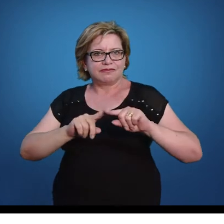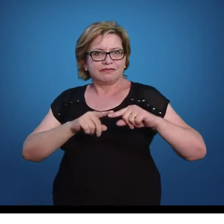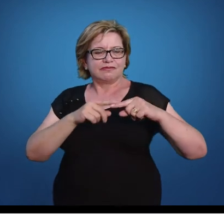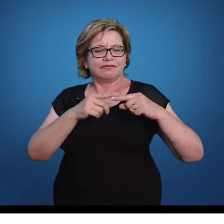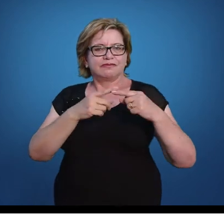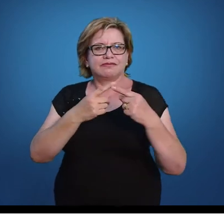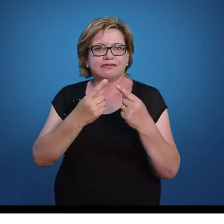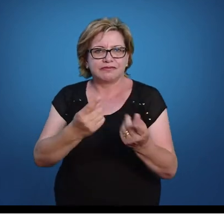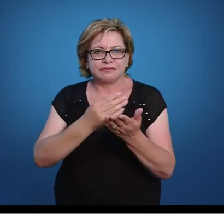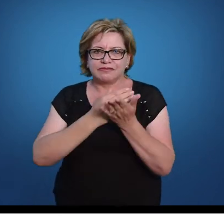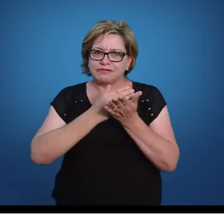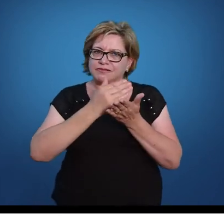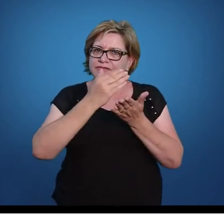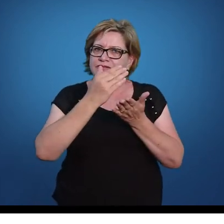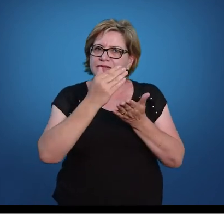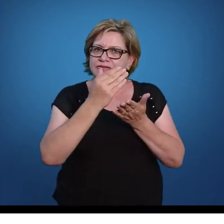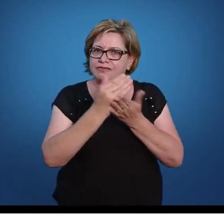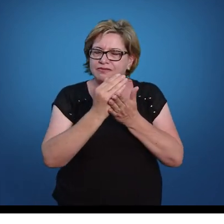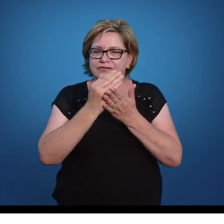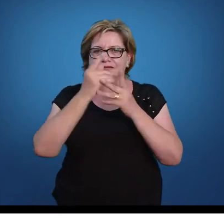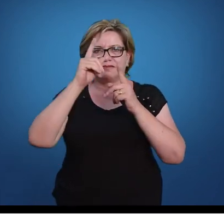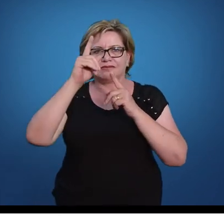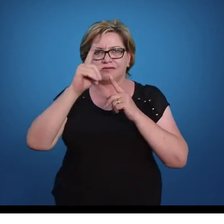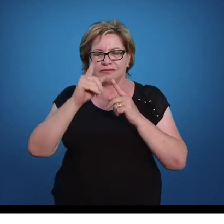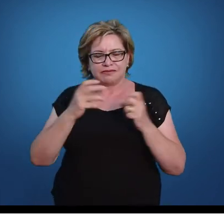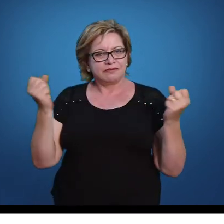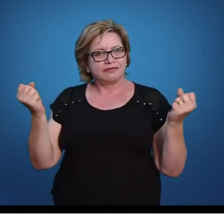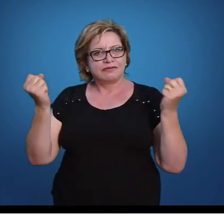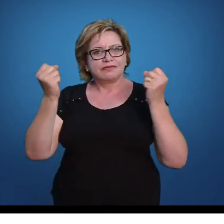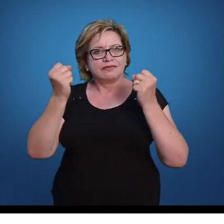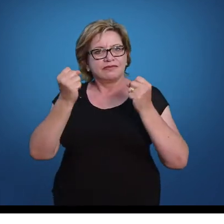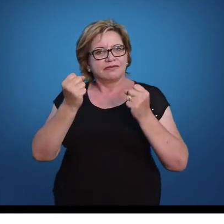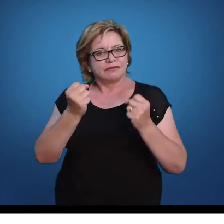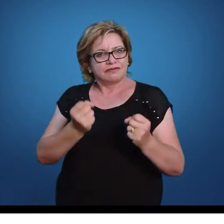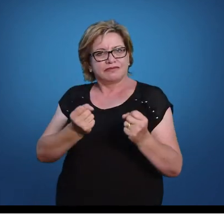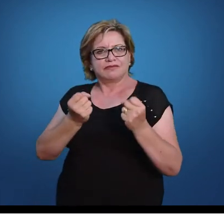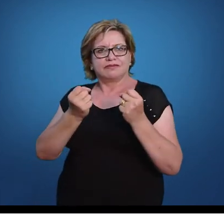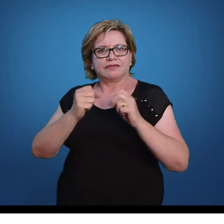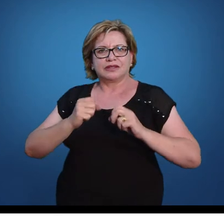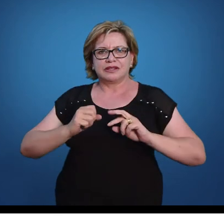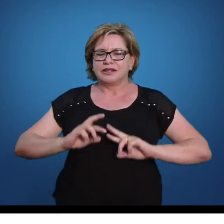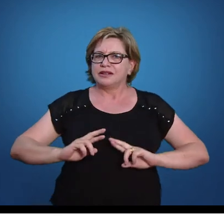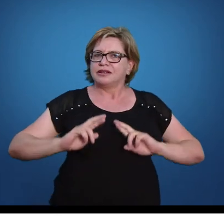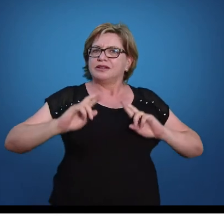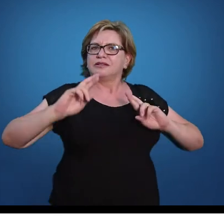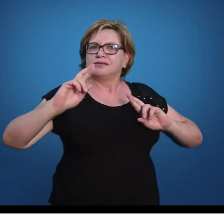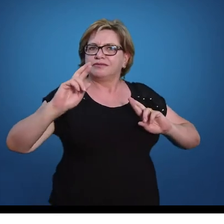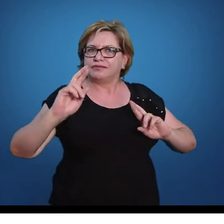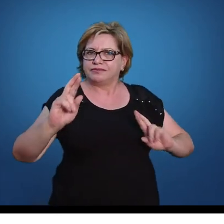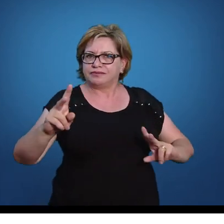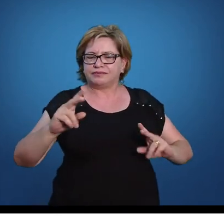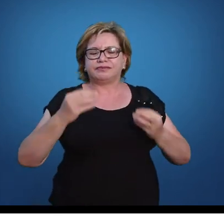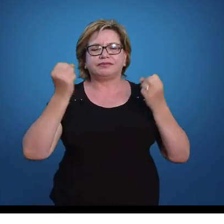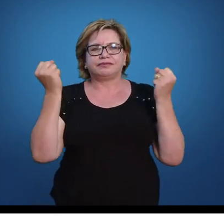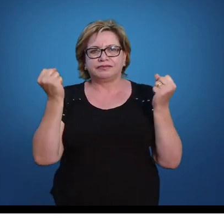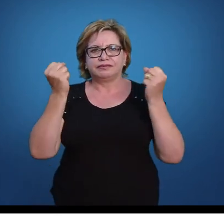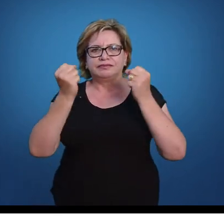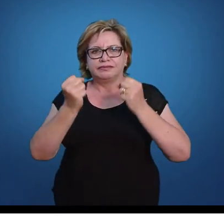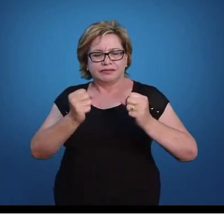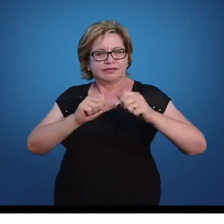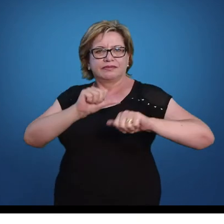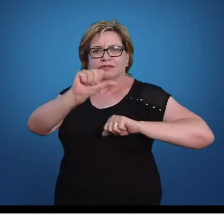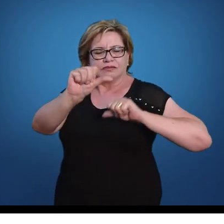o início delas, ela pode ser distinto, pode ser desuniforme e